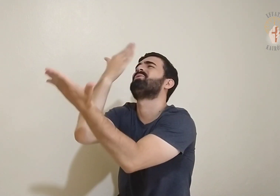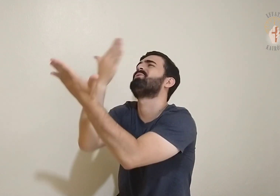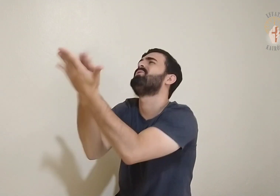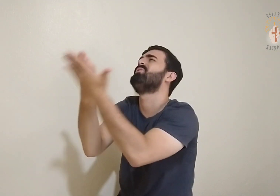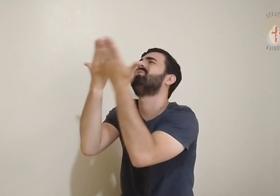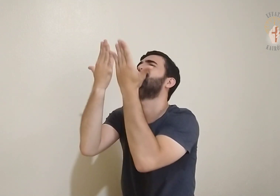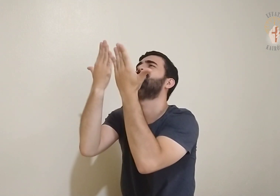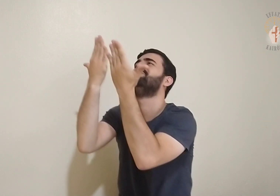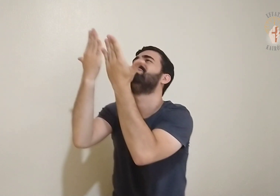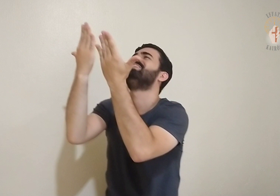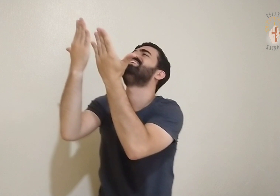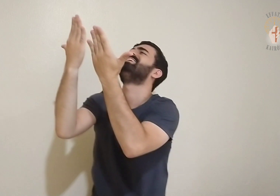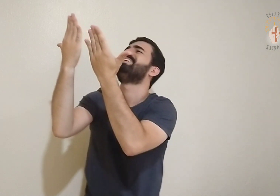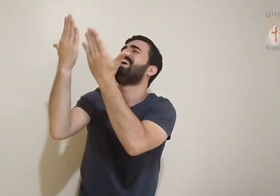face que eu procuro